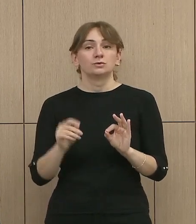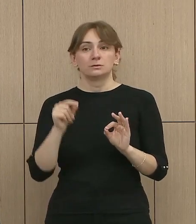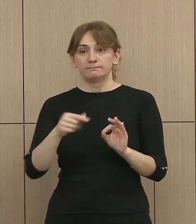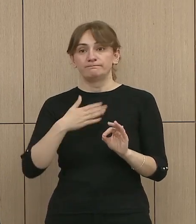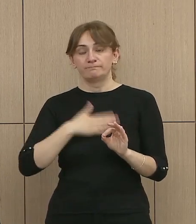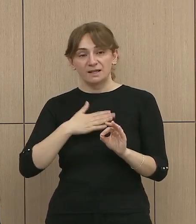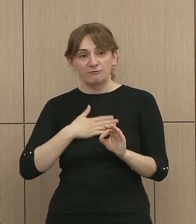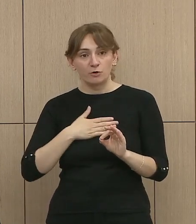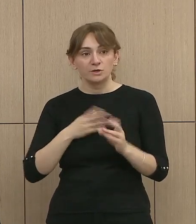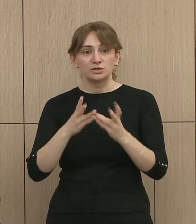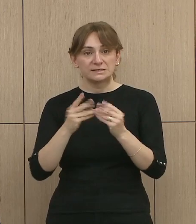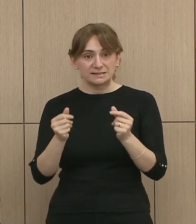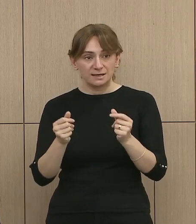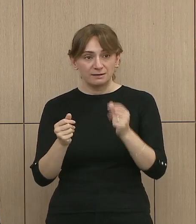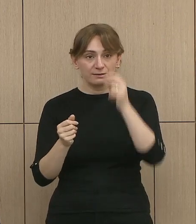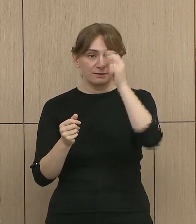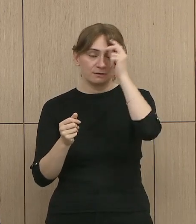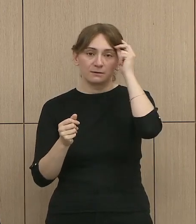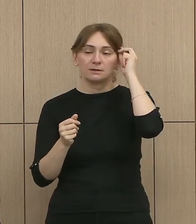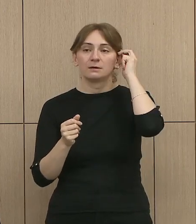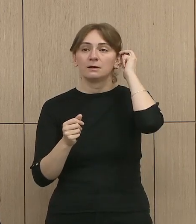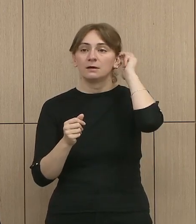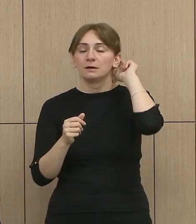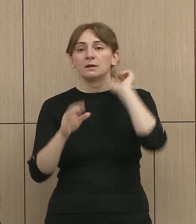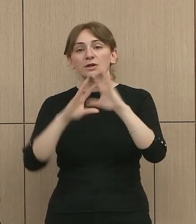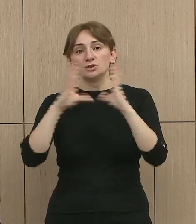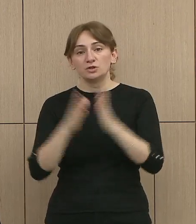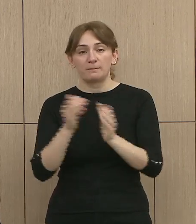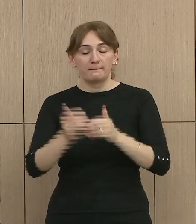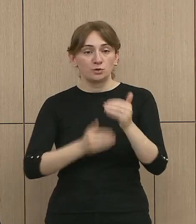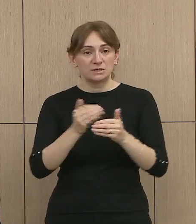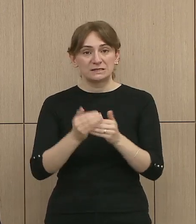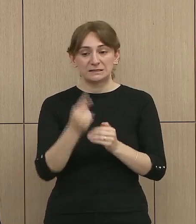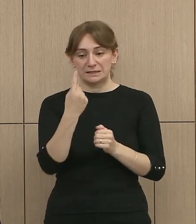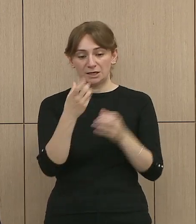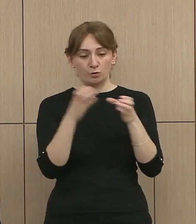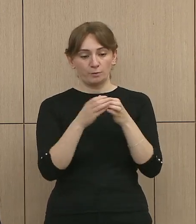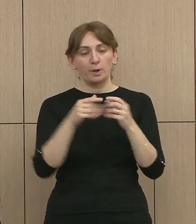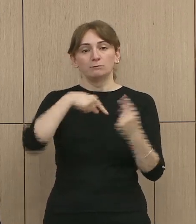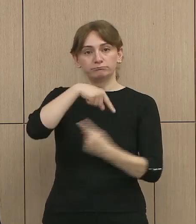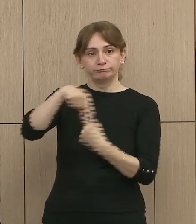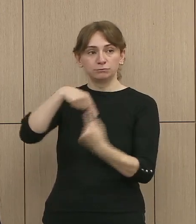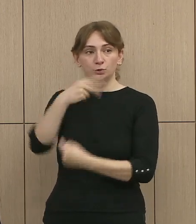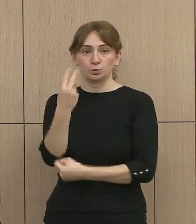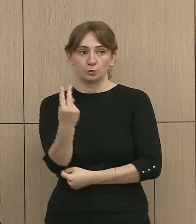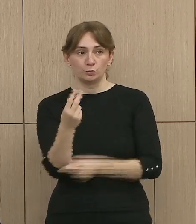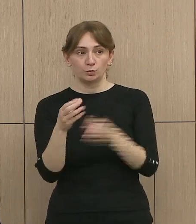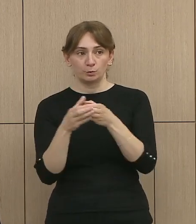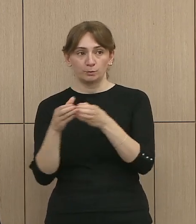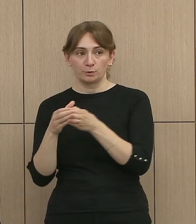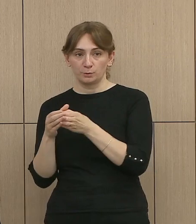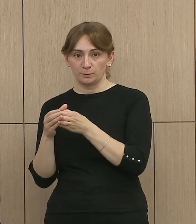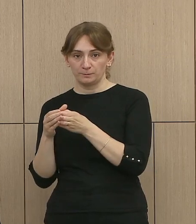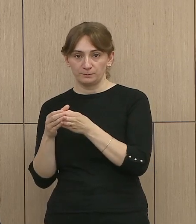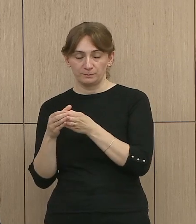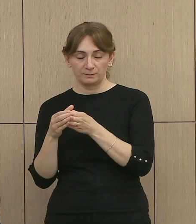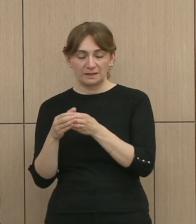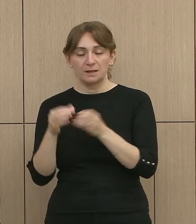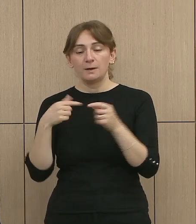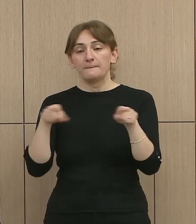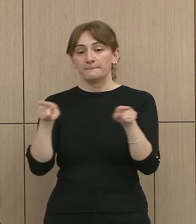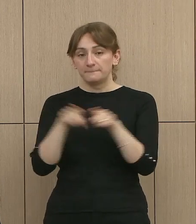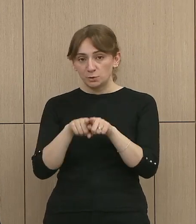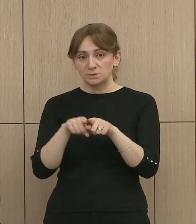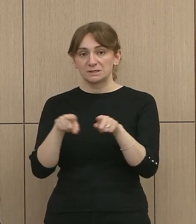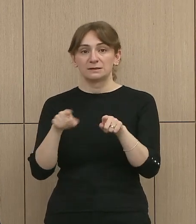ta përfunduar vetë një grup njërzisht gjithë procesin e nëmërimit. Gjithashtu ju kemi kërkuar antarve të këzazës, që në